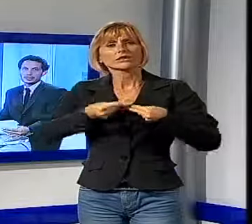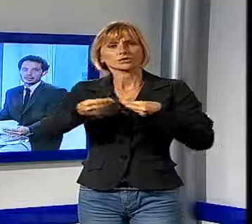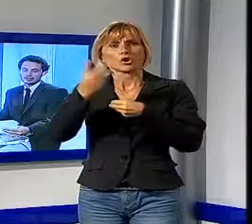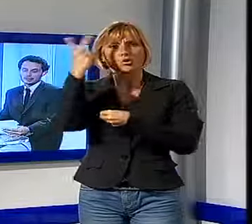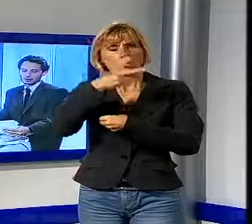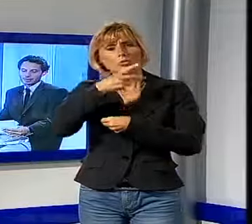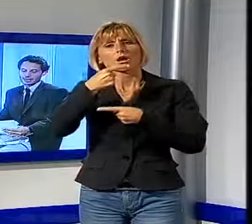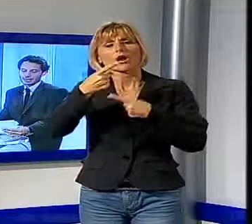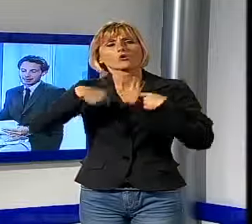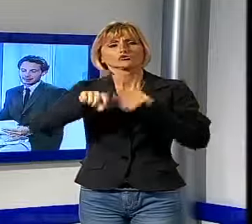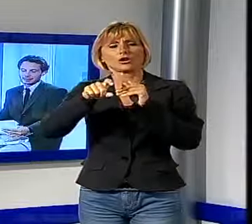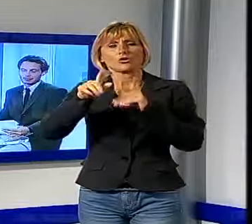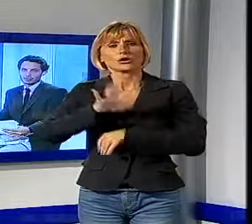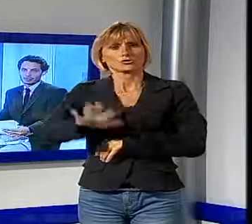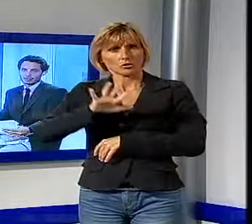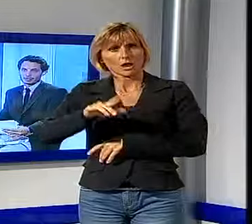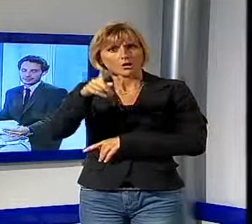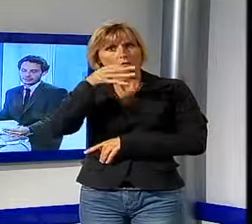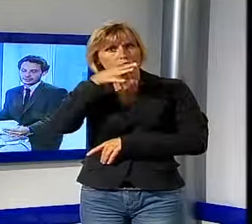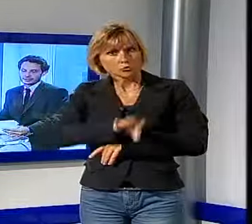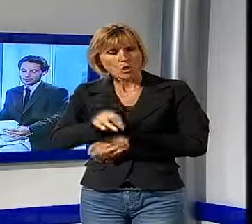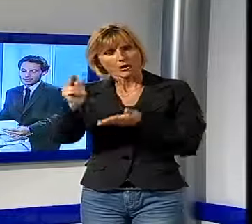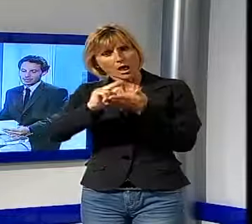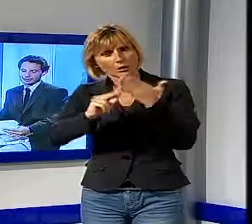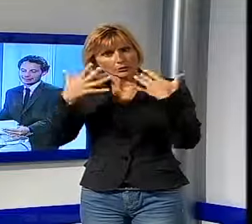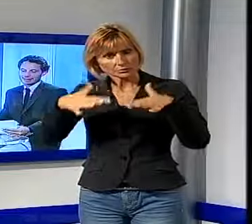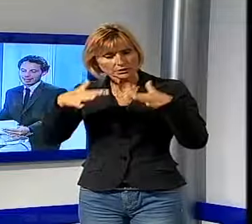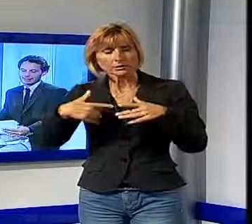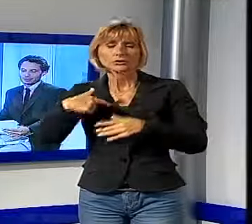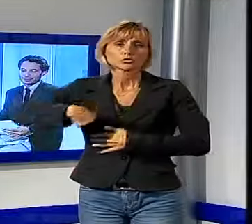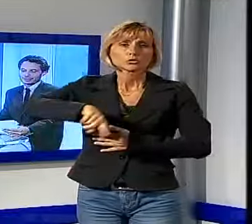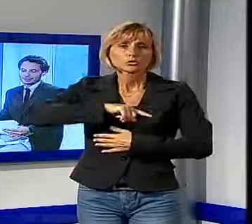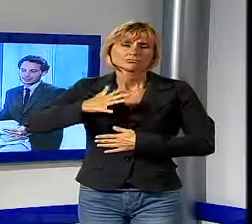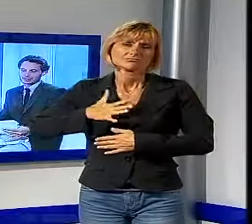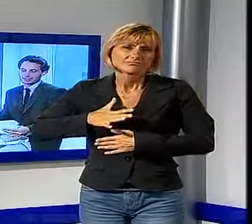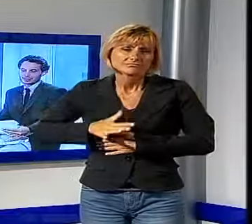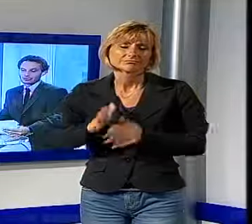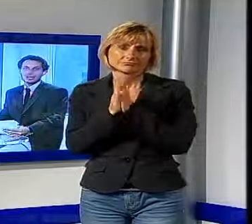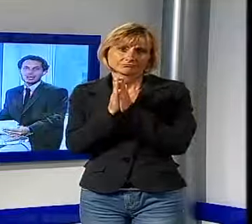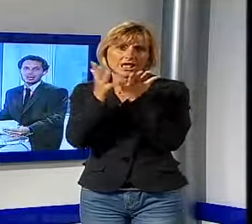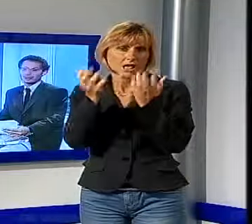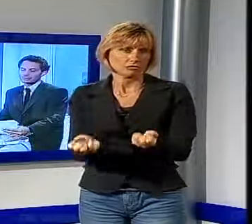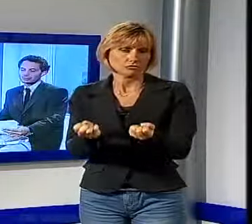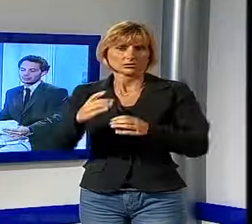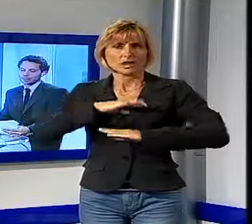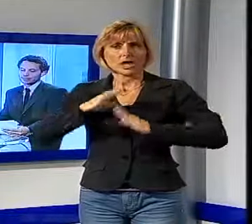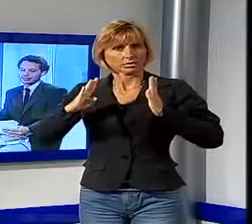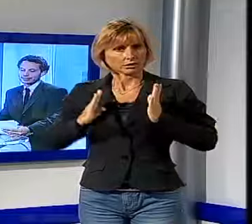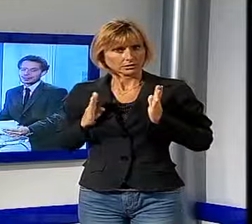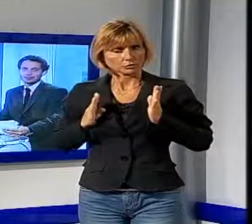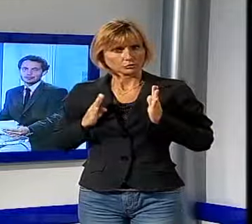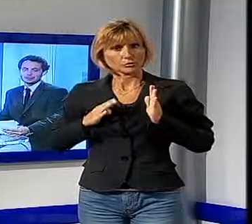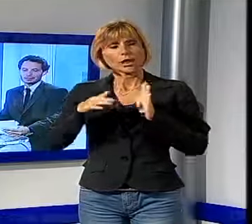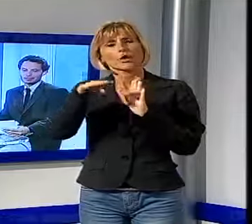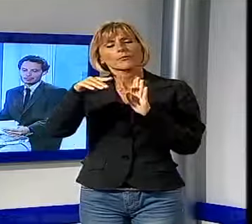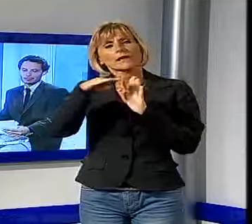in consiglio regionale, scrivono i sei sindaci, e desideriamo chiederti di accettare la candidatura nelle